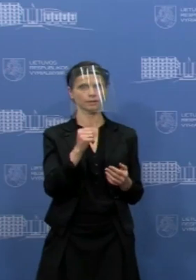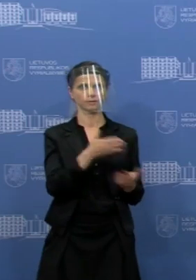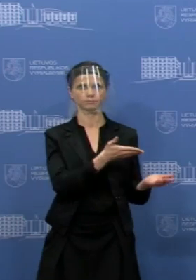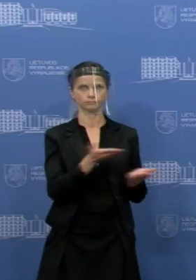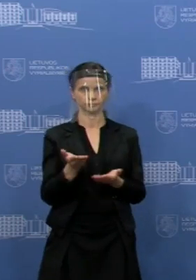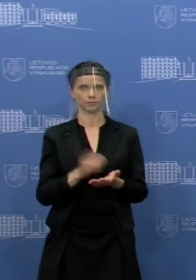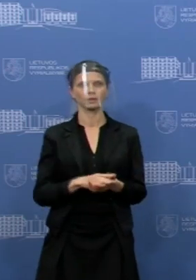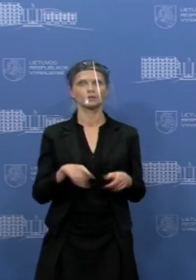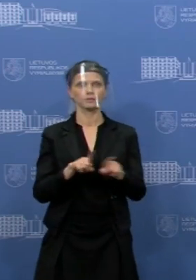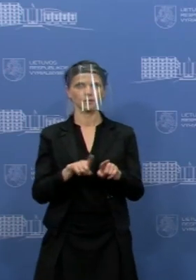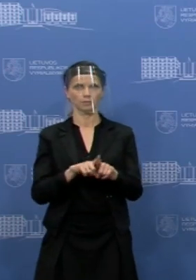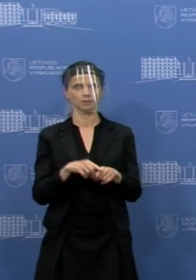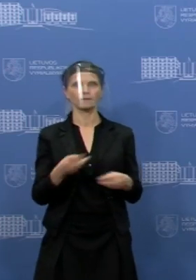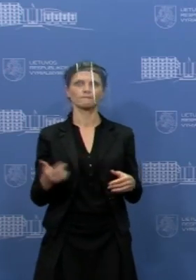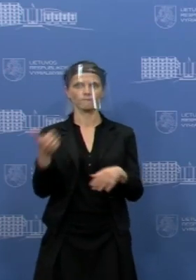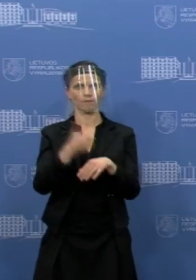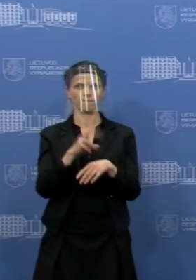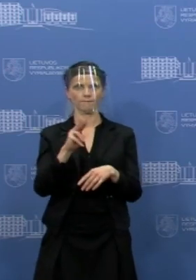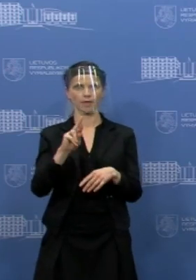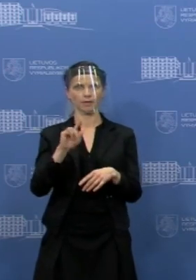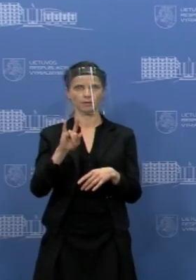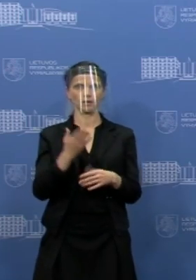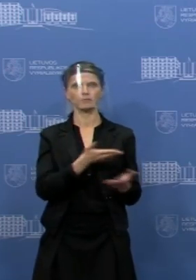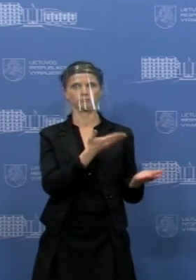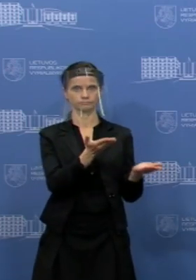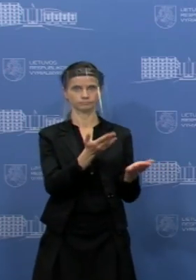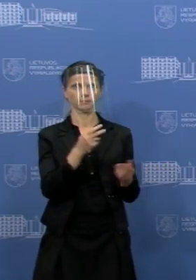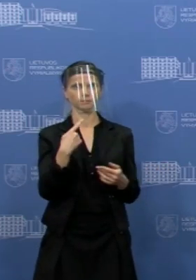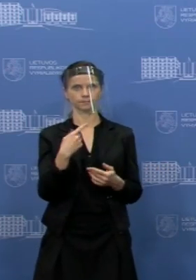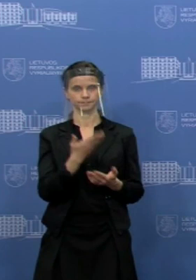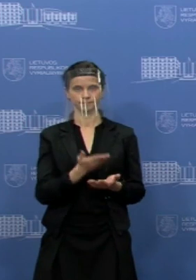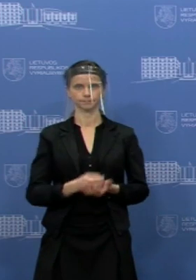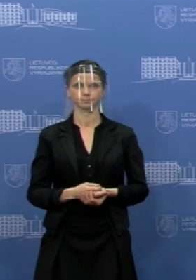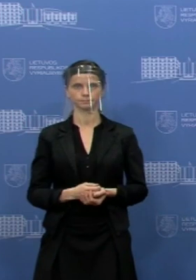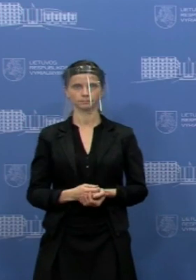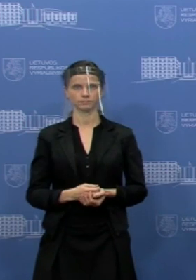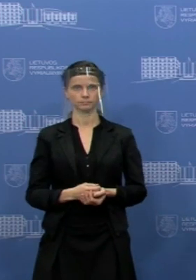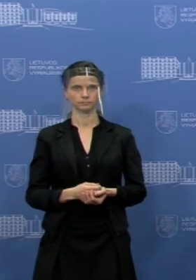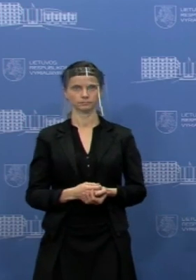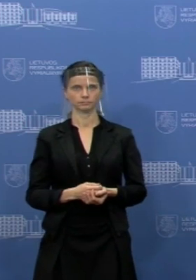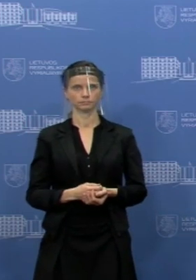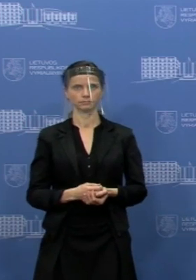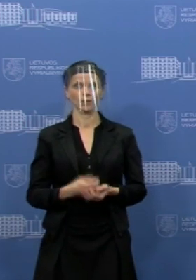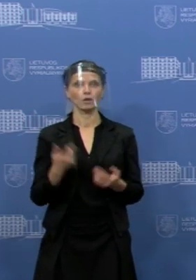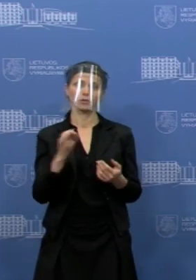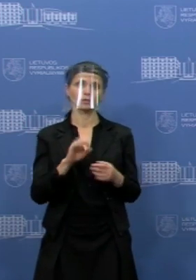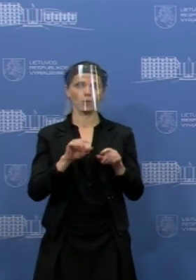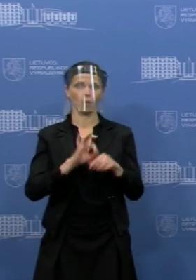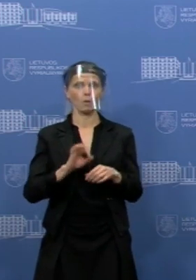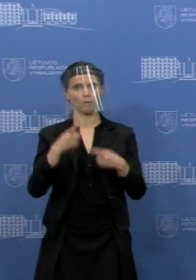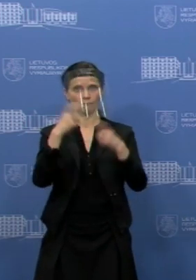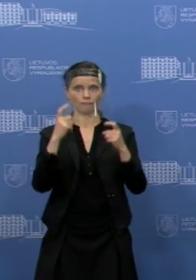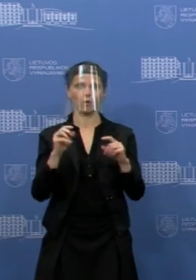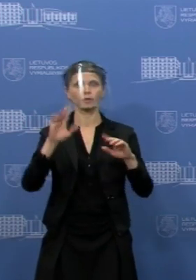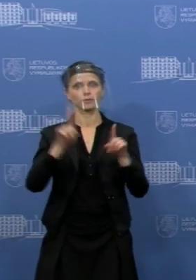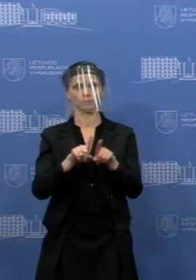Operacijos vadovas, kai katos apsaugos ministro Aureliu Vėrygą, stoti prie tribūnos ir vėlgi pateikti aktualią informaciją ir prie reikus atsakyti klausimus.